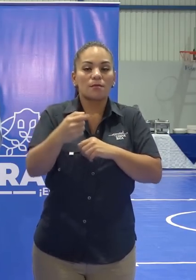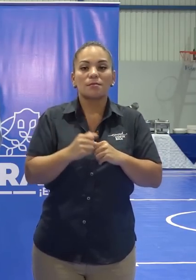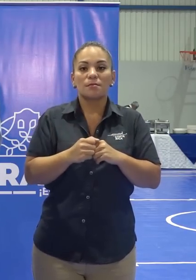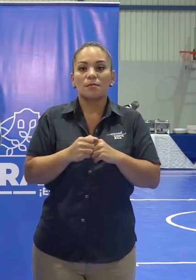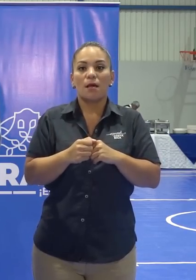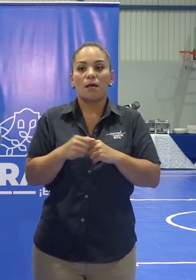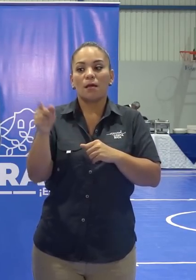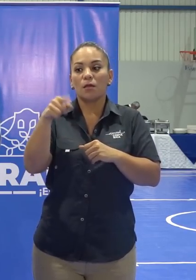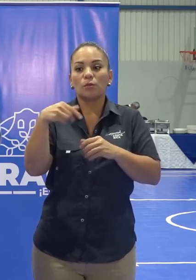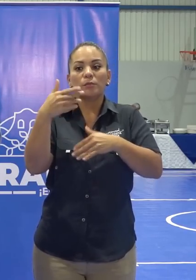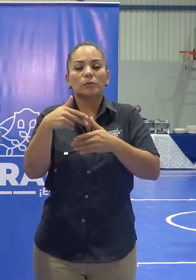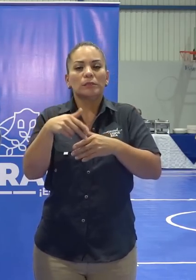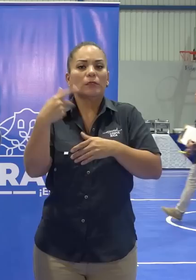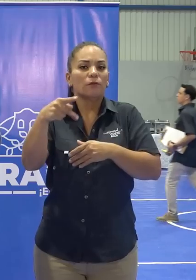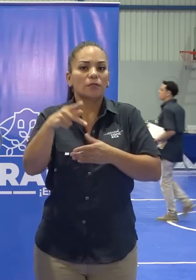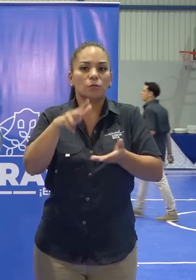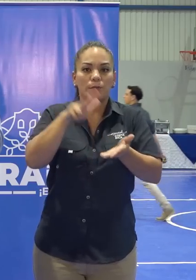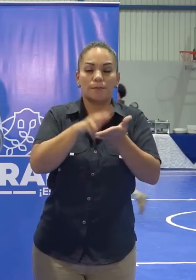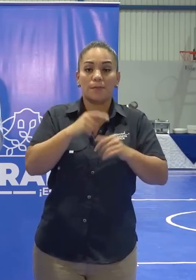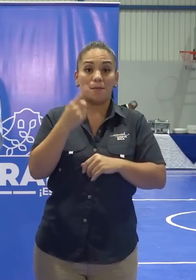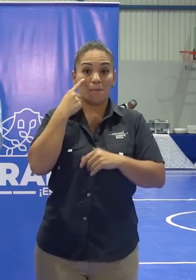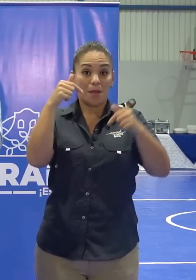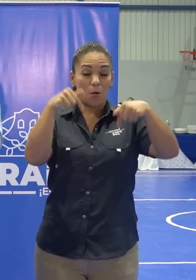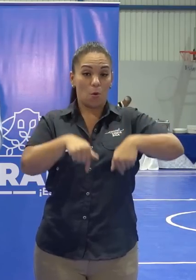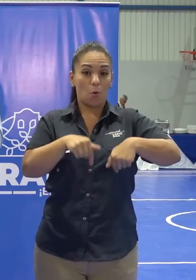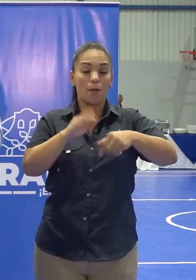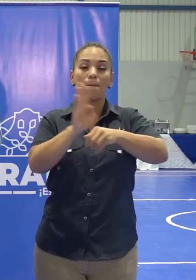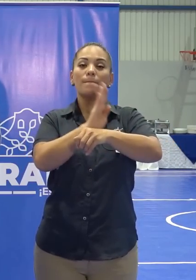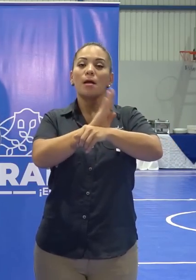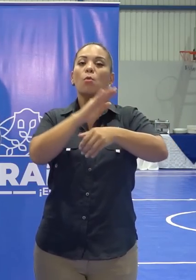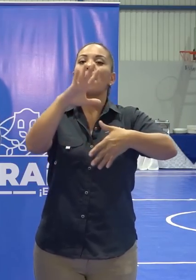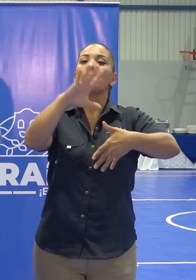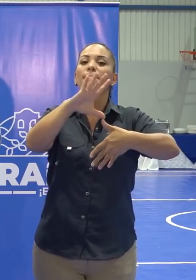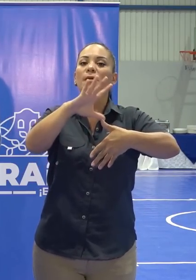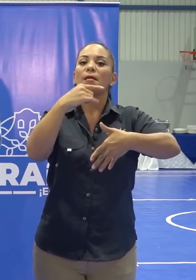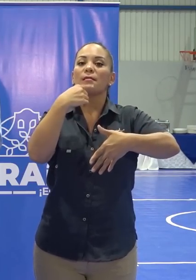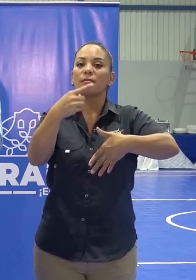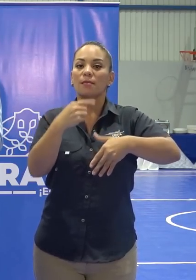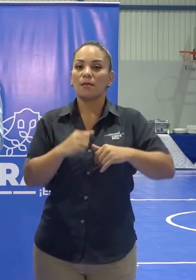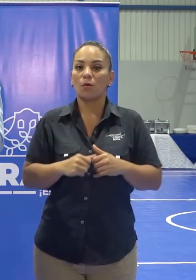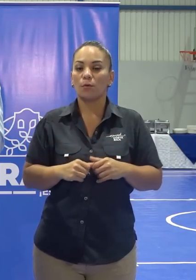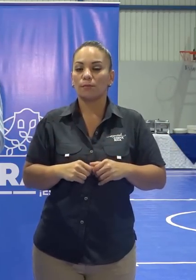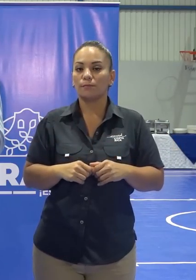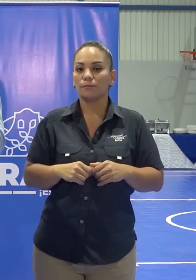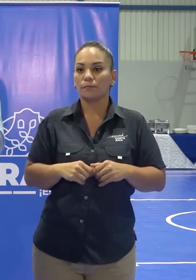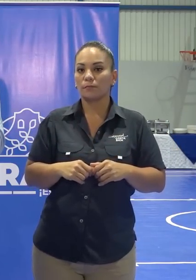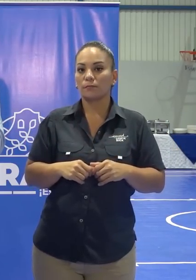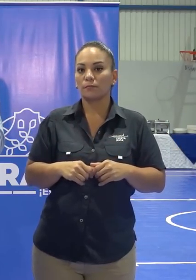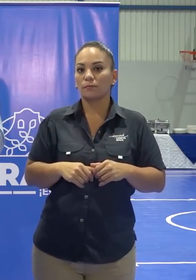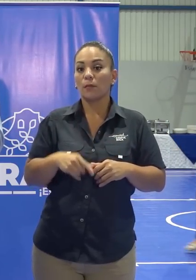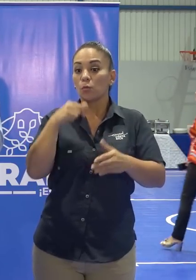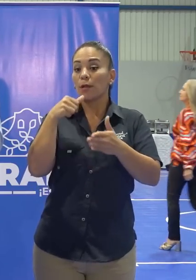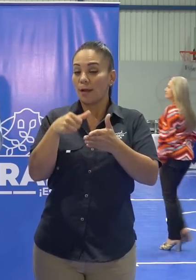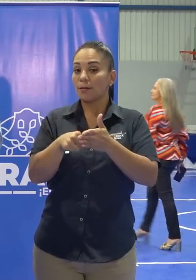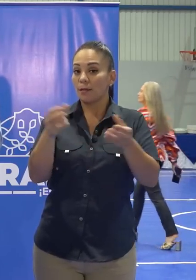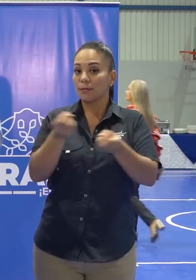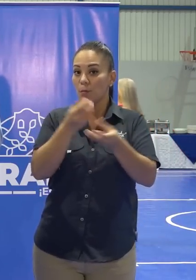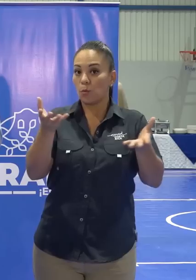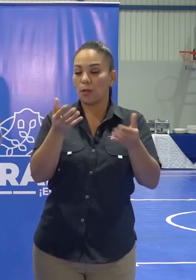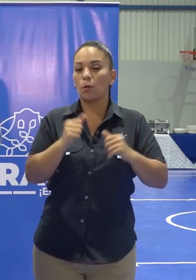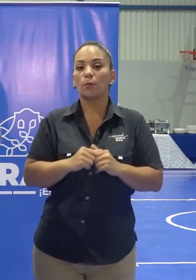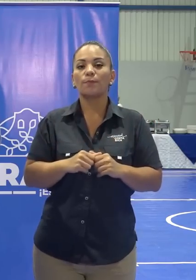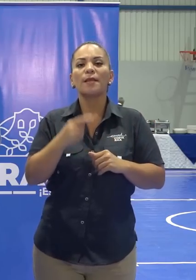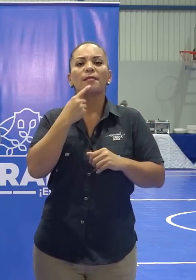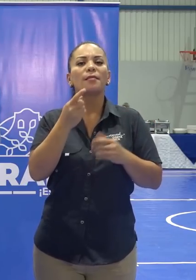riesgo de que no se apruebe. Hoy el Banco de América dijo, en una nota que se publicó,